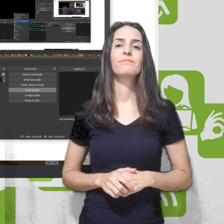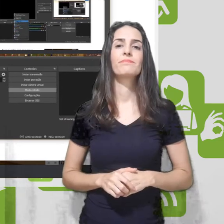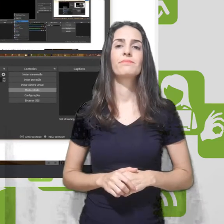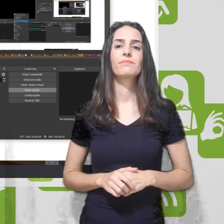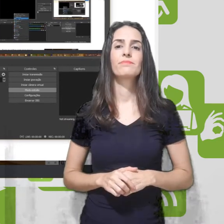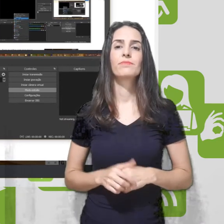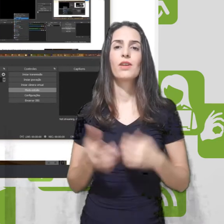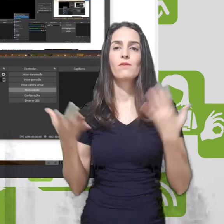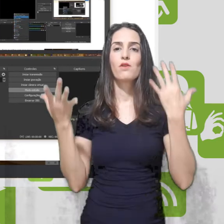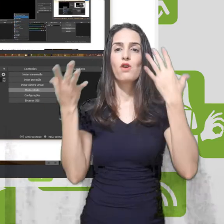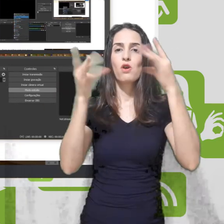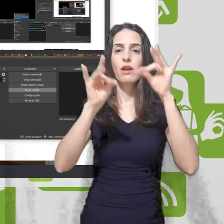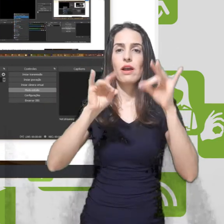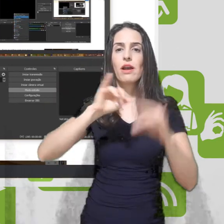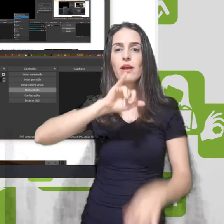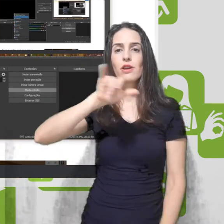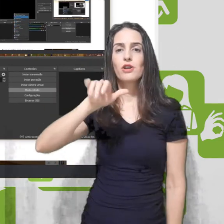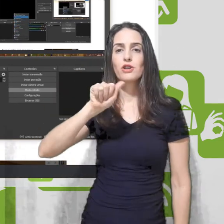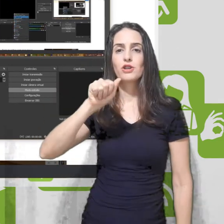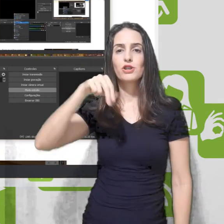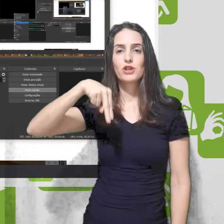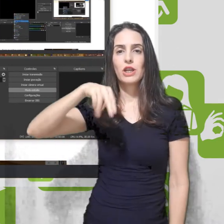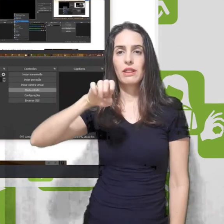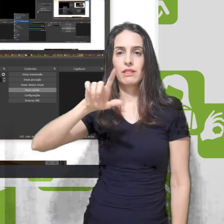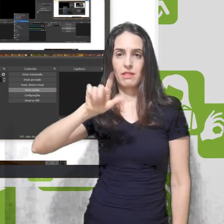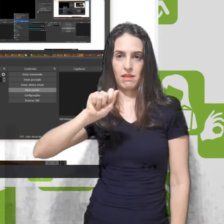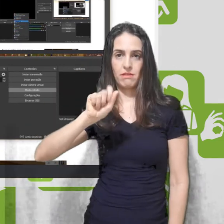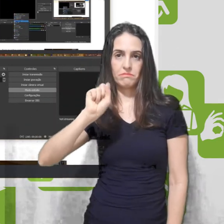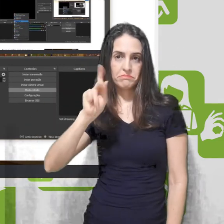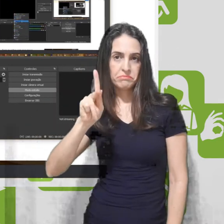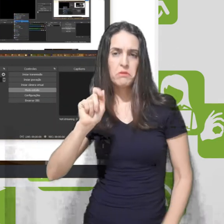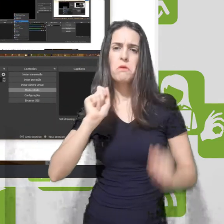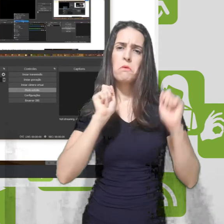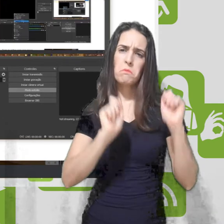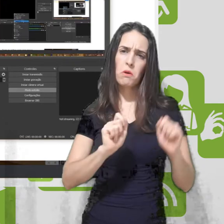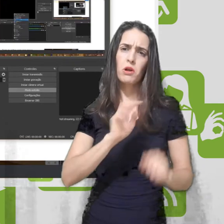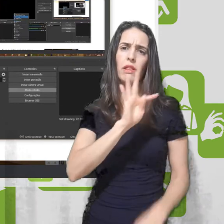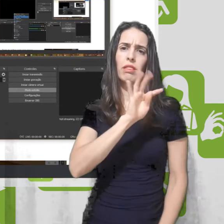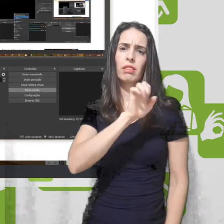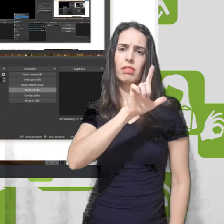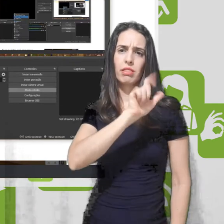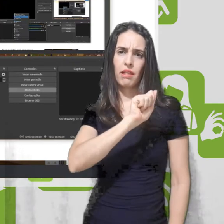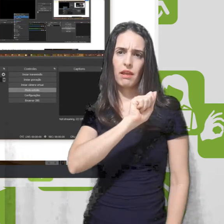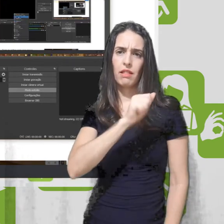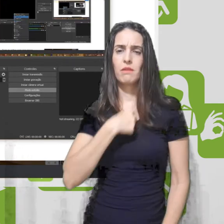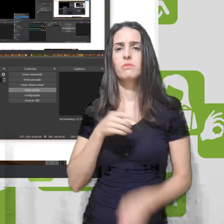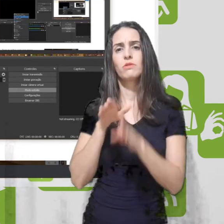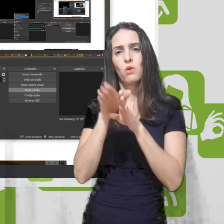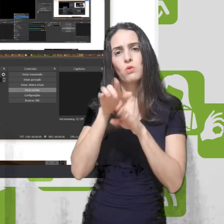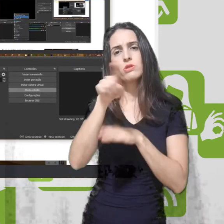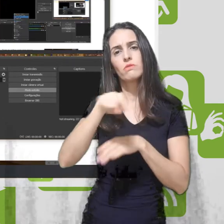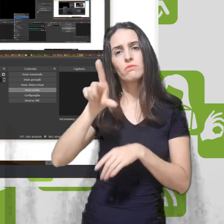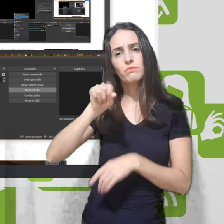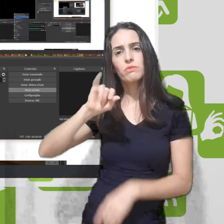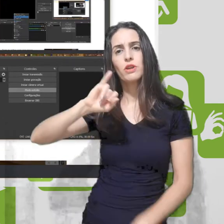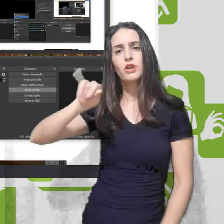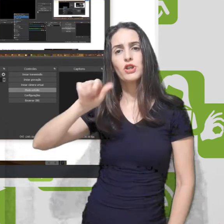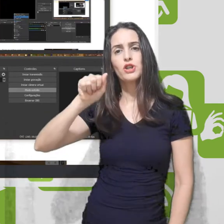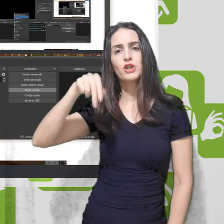Captura de janela. Poderia ser captura de tela também. Mas eu aconselho a captura de janela.